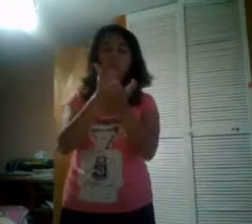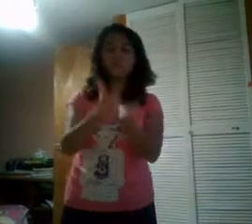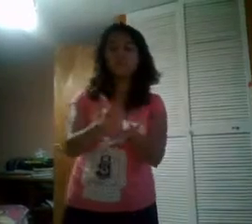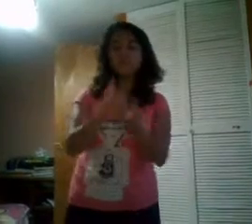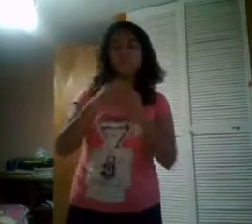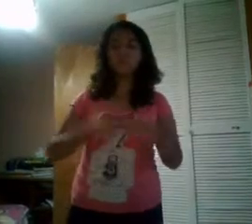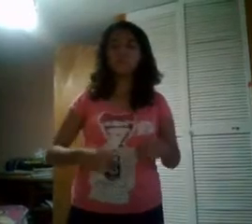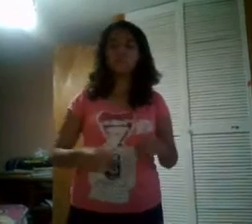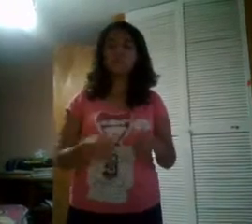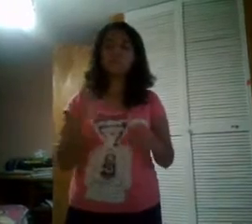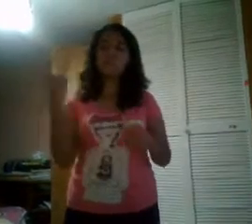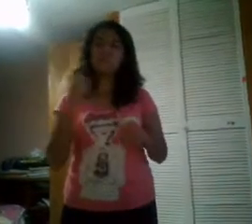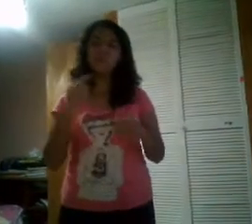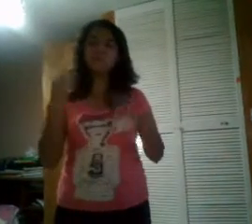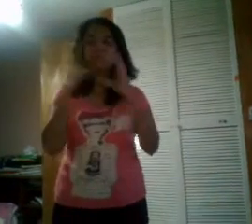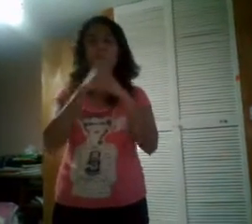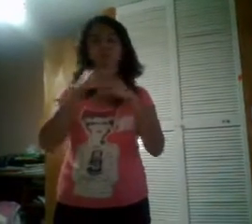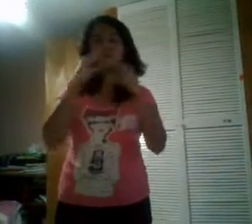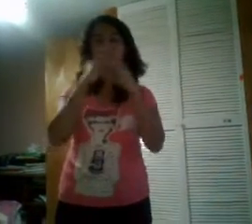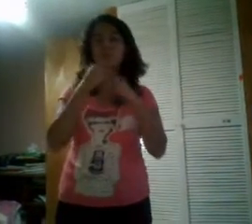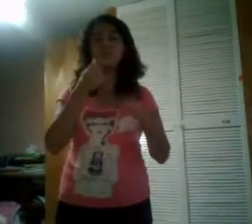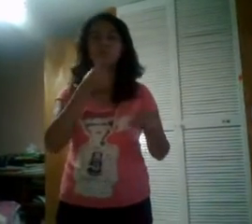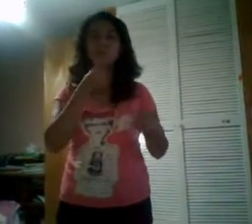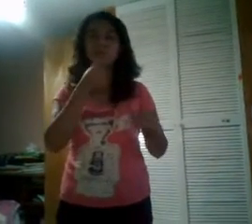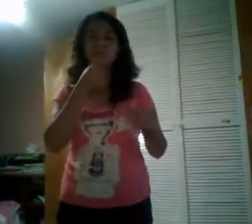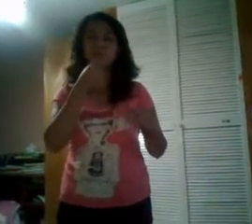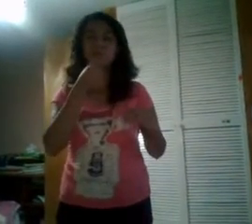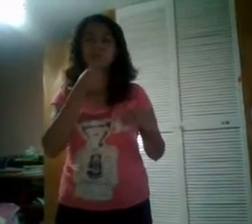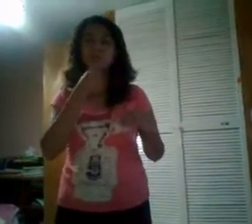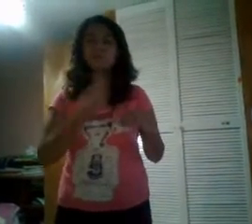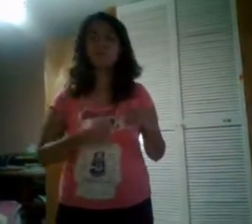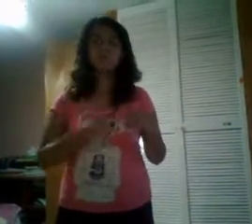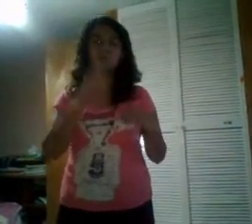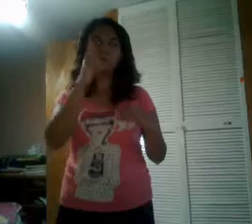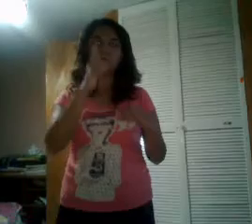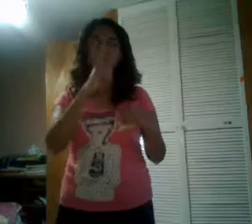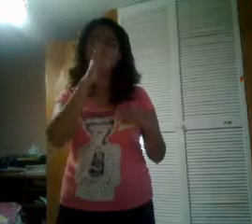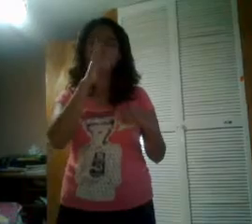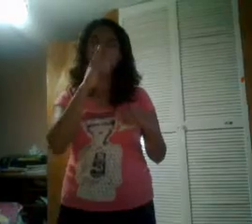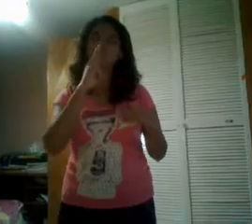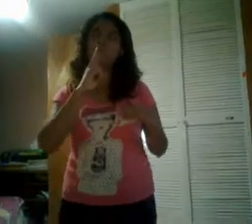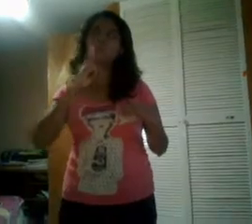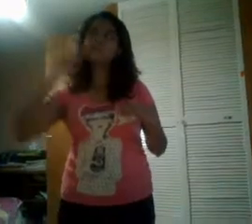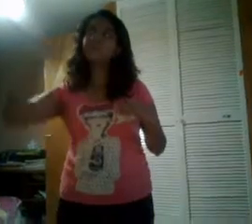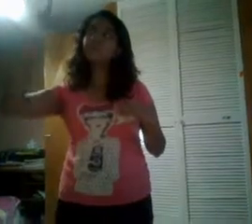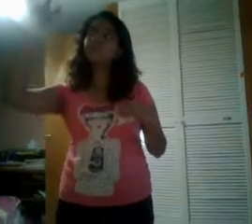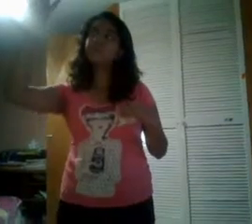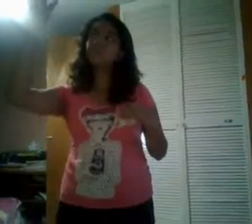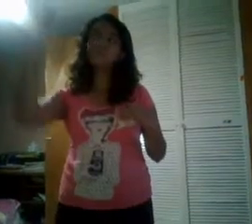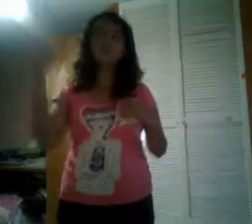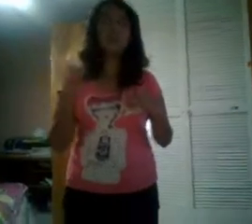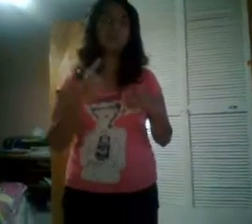Recanten los niños que alentan amor, que alentan bien los